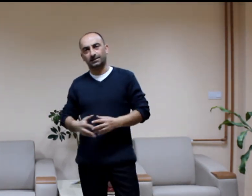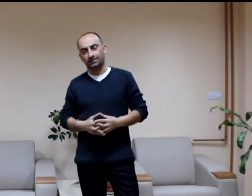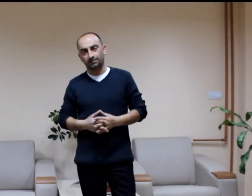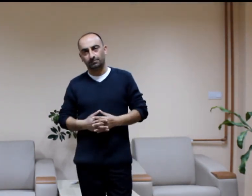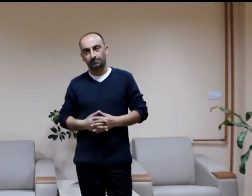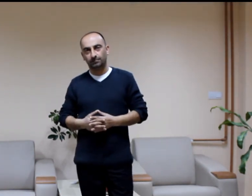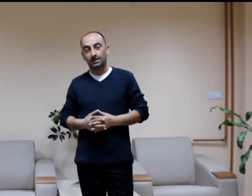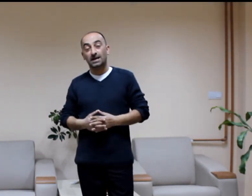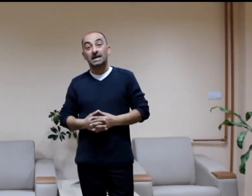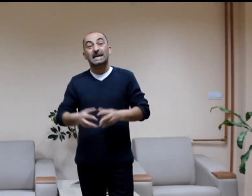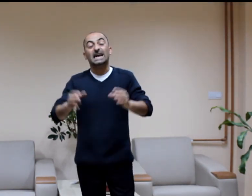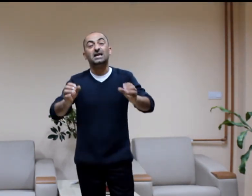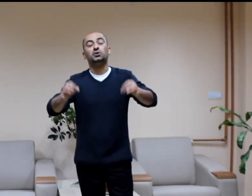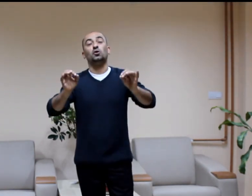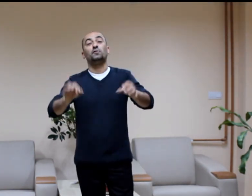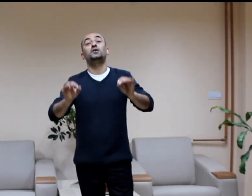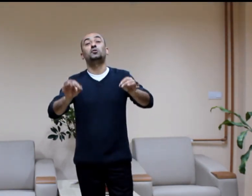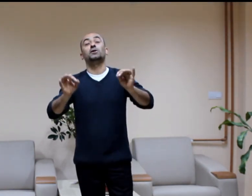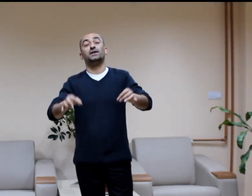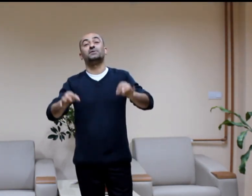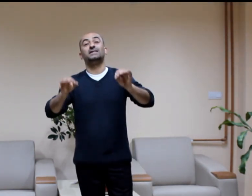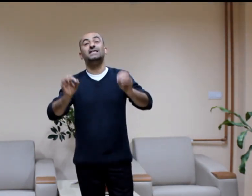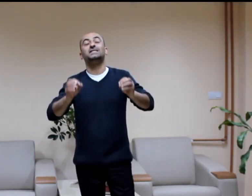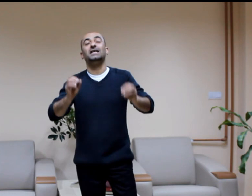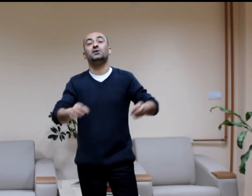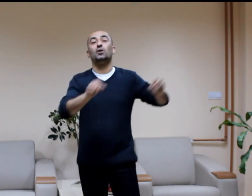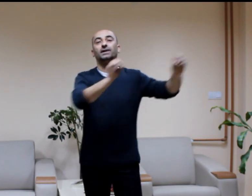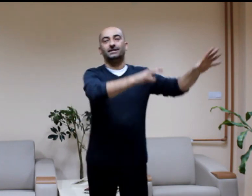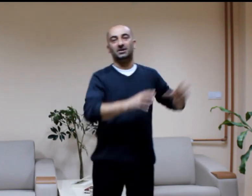girdim. En çok videolarımızı izleyen o arkadaş.